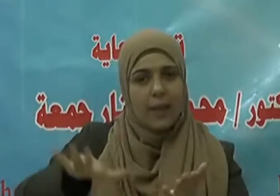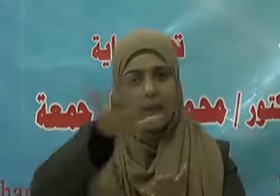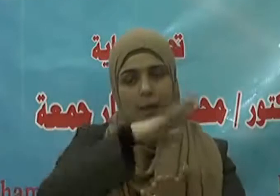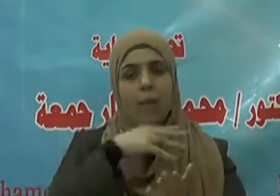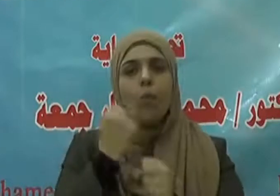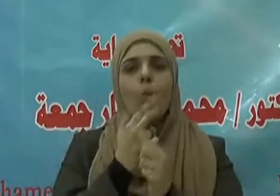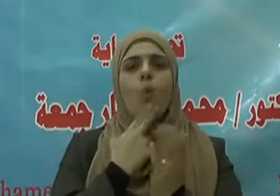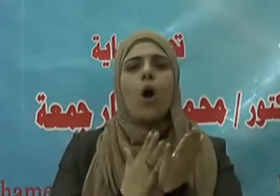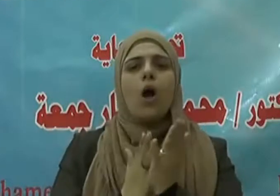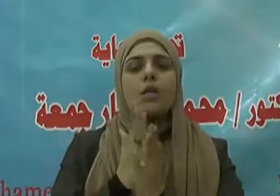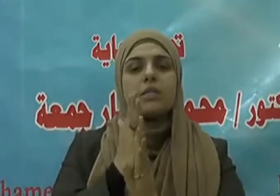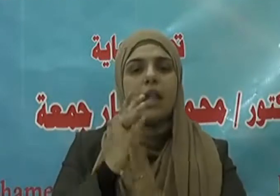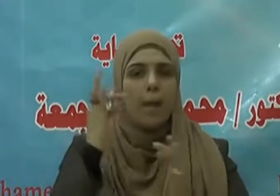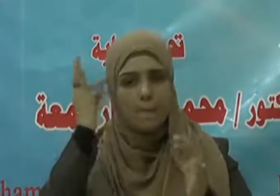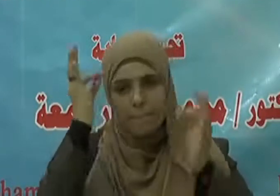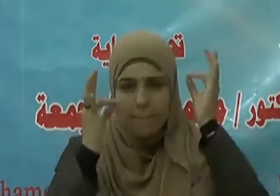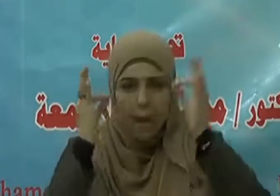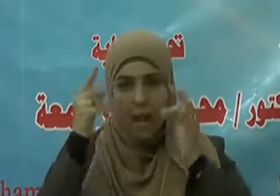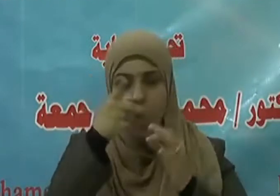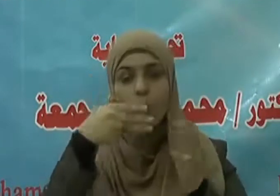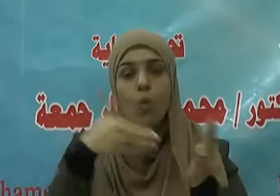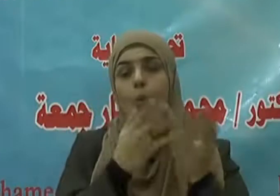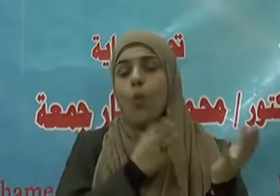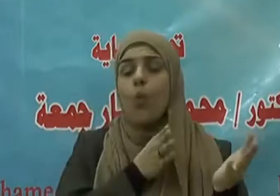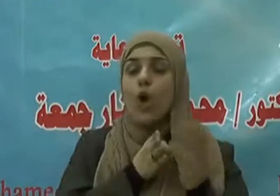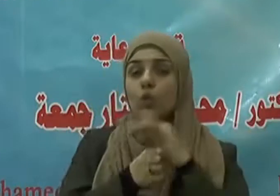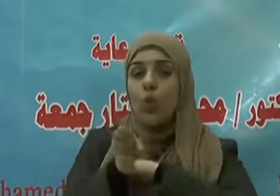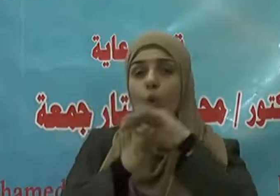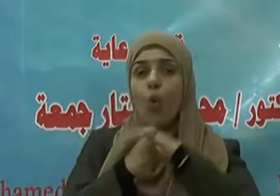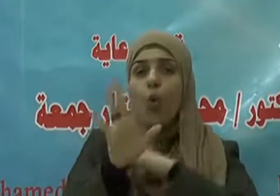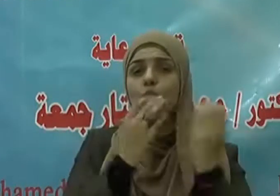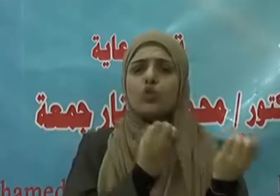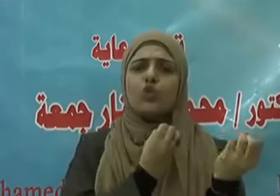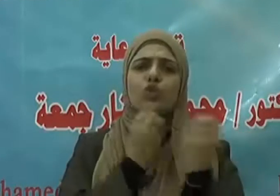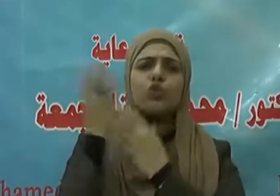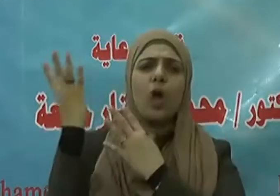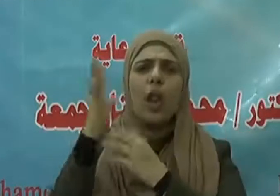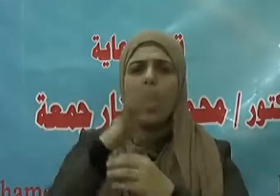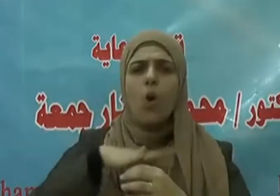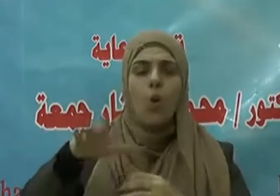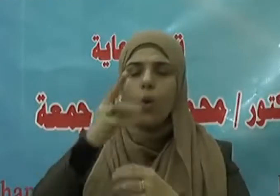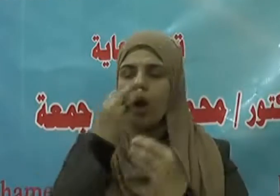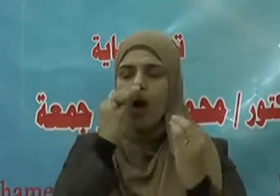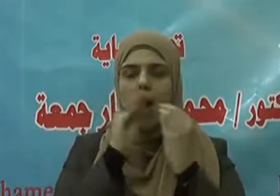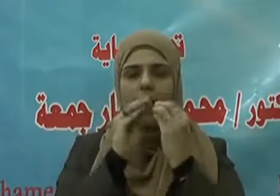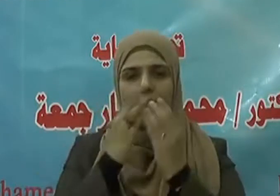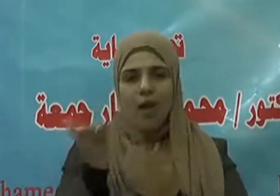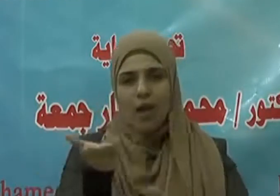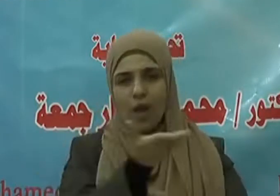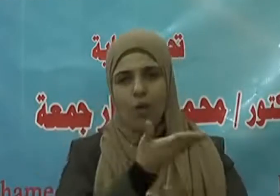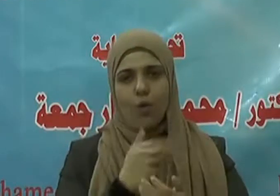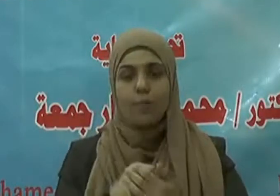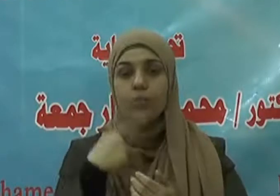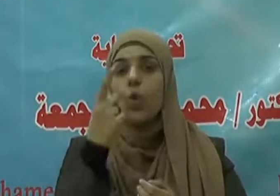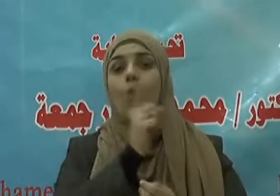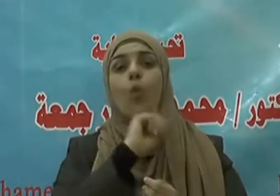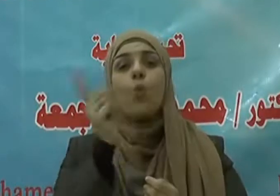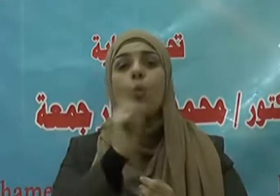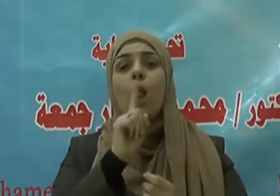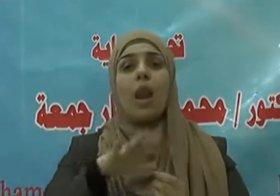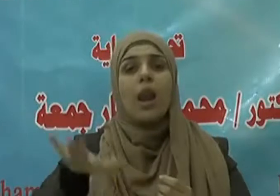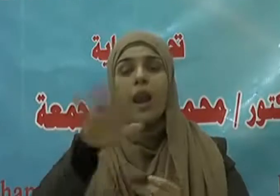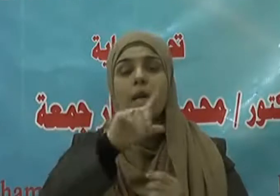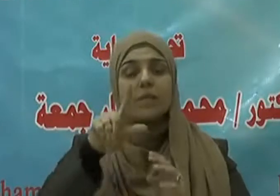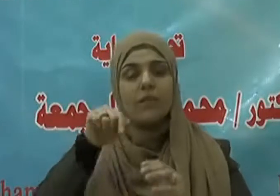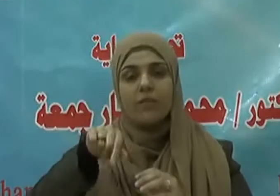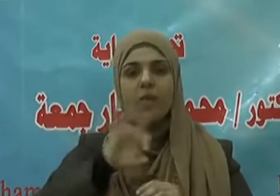الآثار فيستشهد بسبب إخلاصه في عمله وكل من على شاكلة هؤلاء فهو